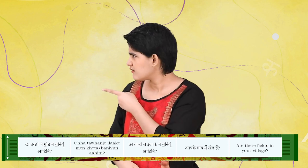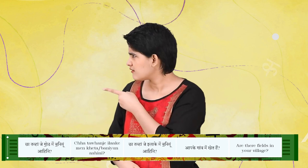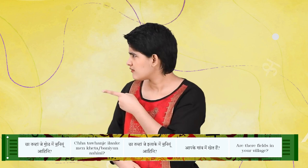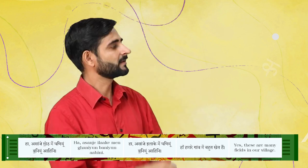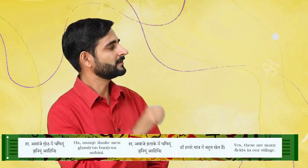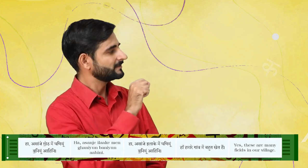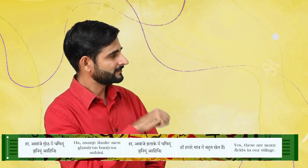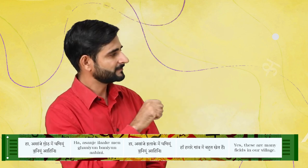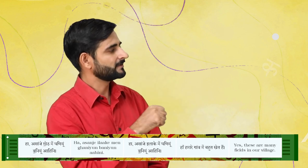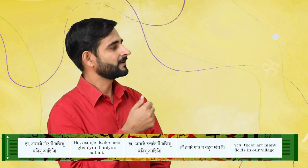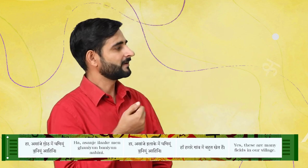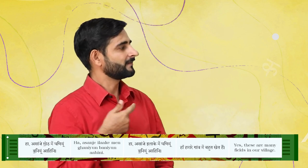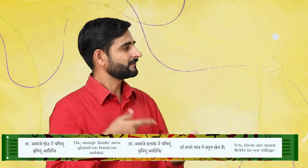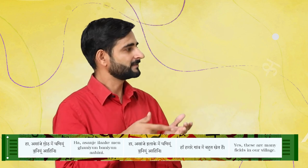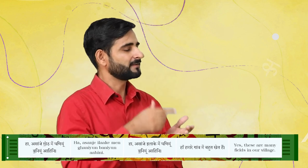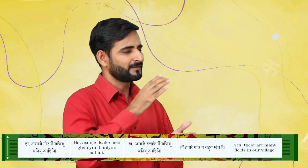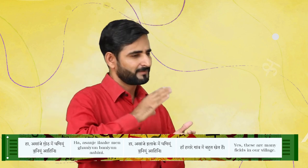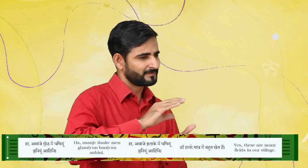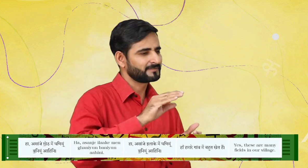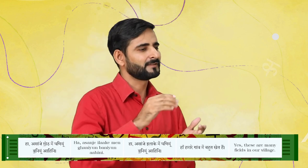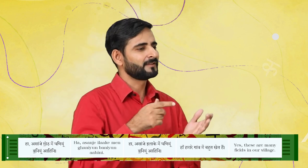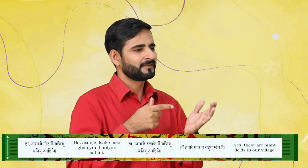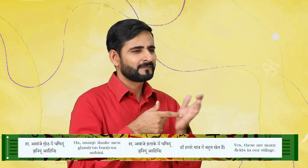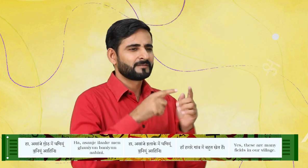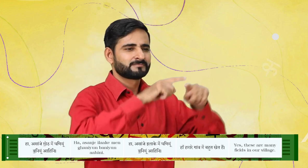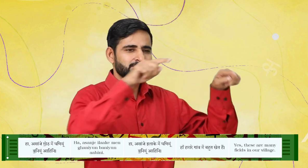हाँ, असान जे गोठ में गण्यू बन्यू आहिन.